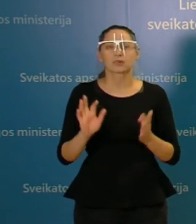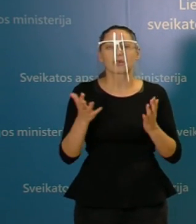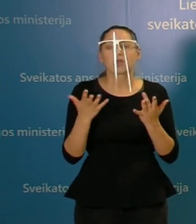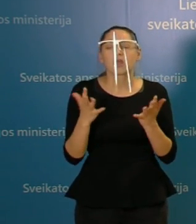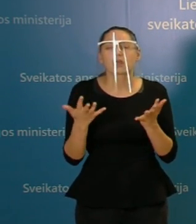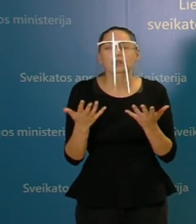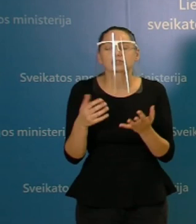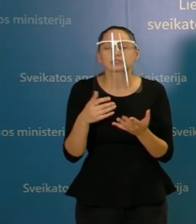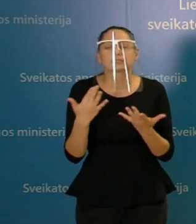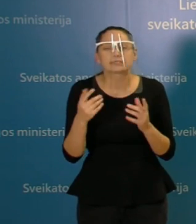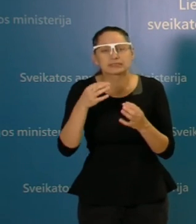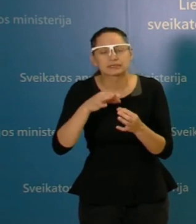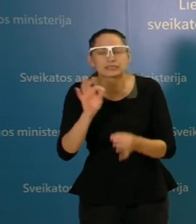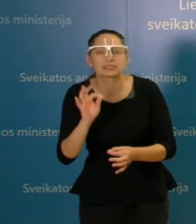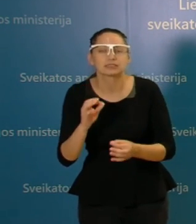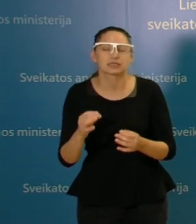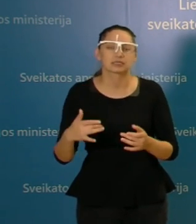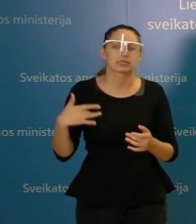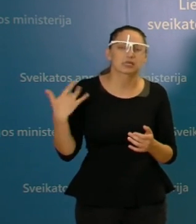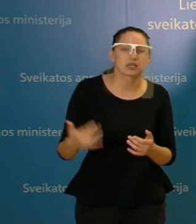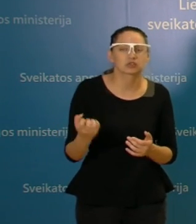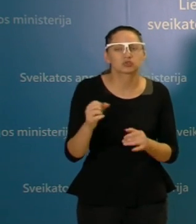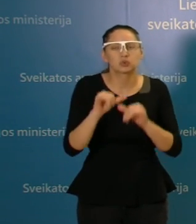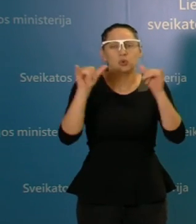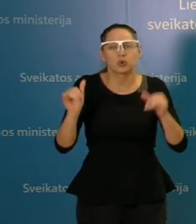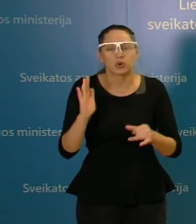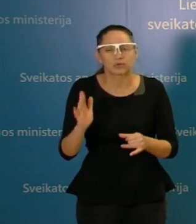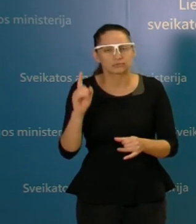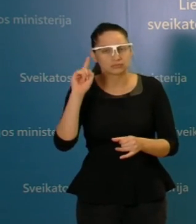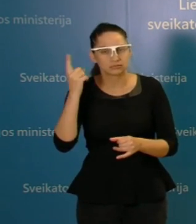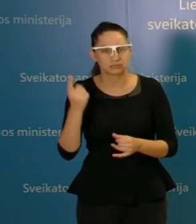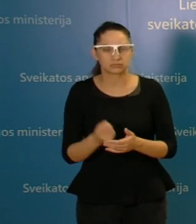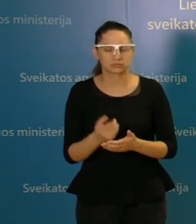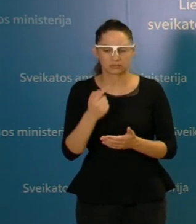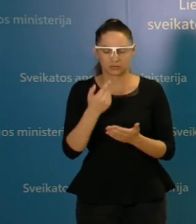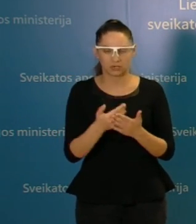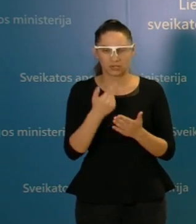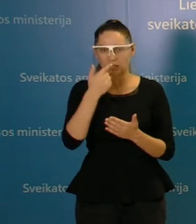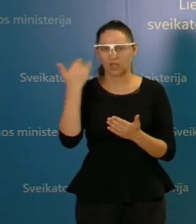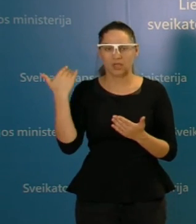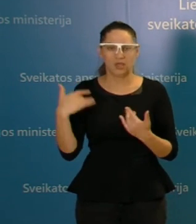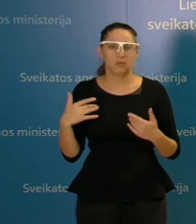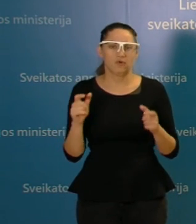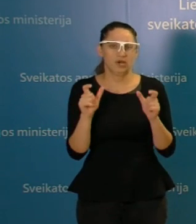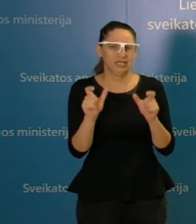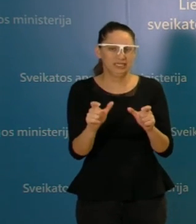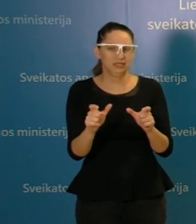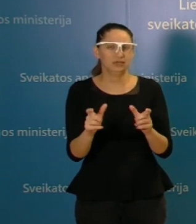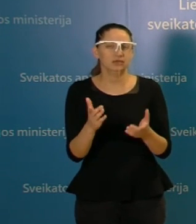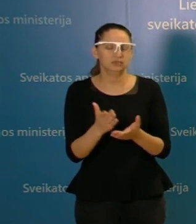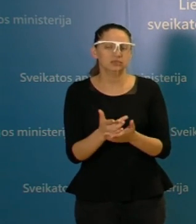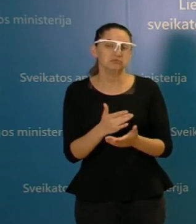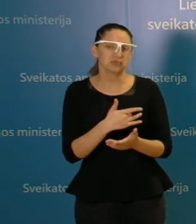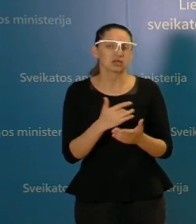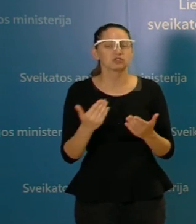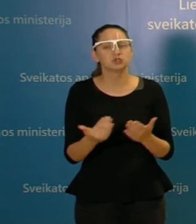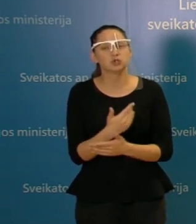pasakyti, nes dalis pritaikytų priemonių yra visiškai nesinai įsigaliojo, bet tikrai netmeščiau tokios galimybės, kad bus